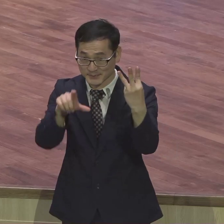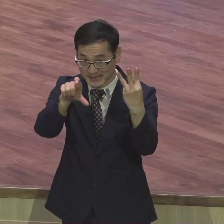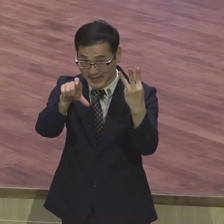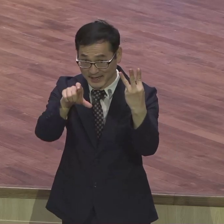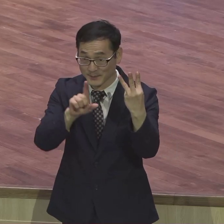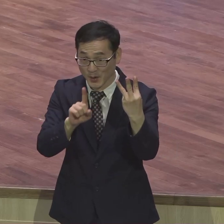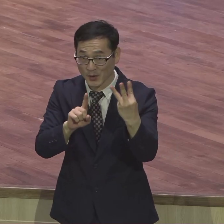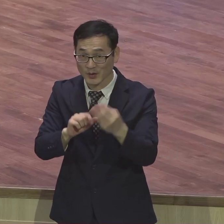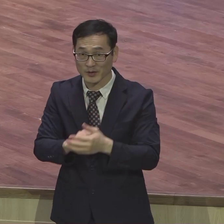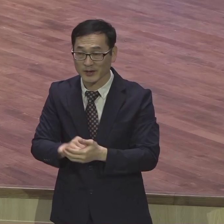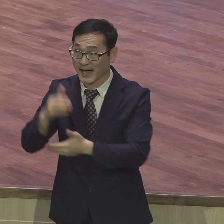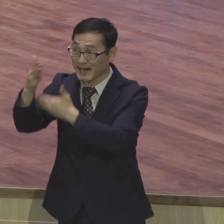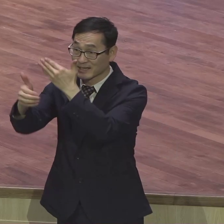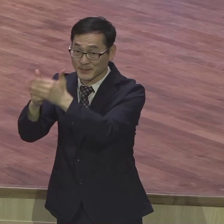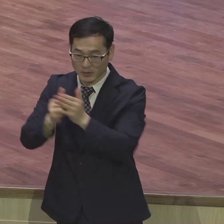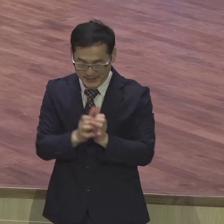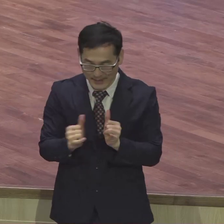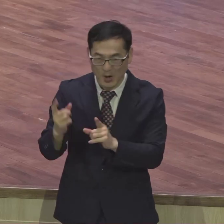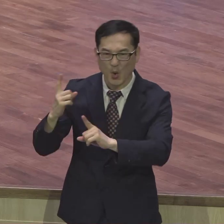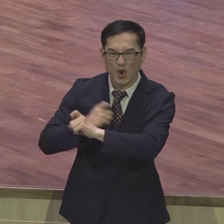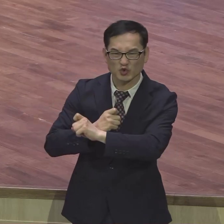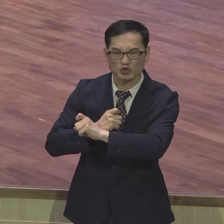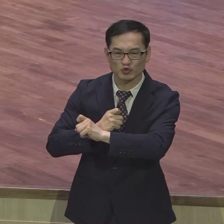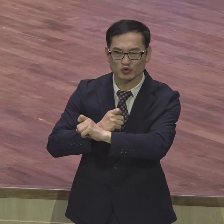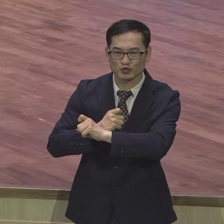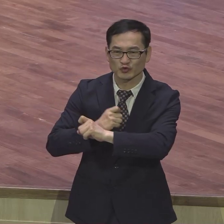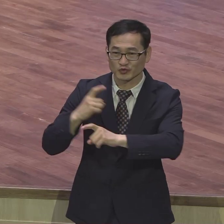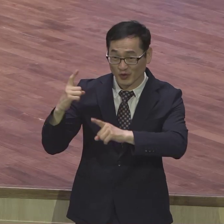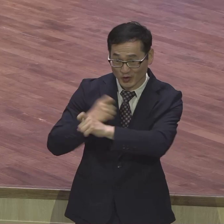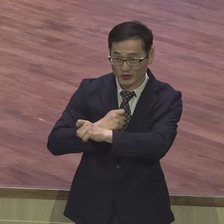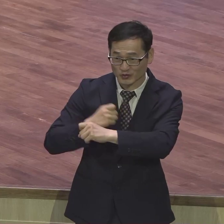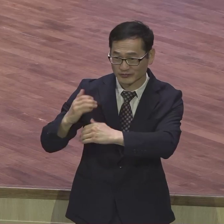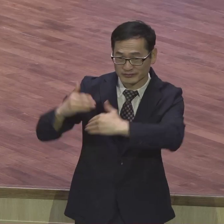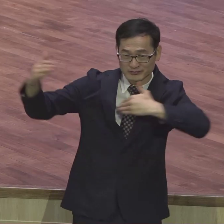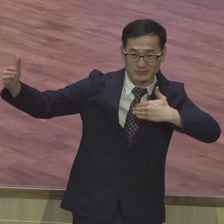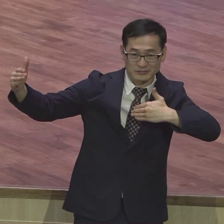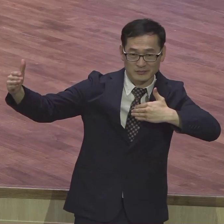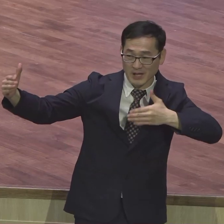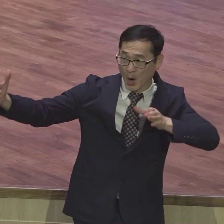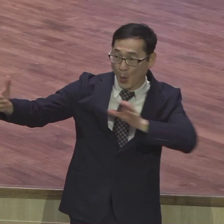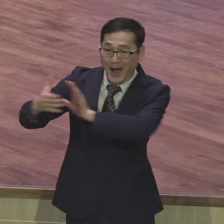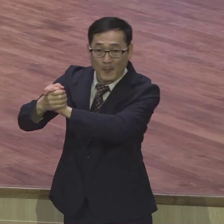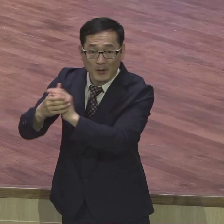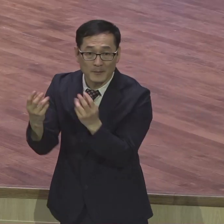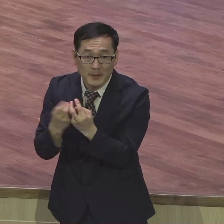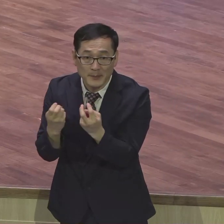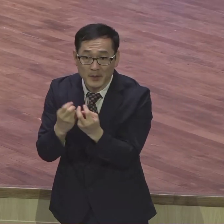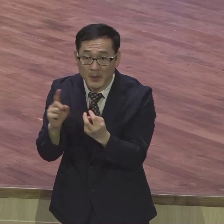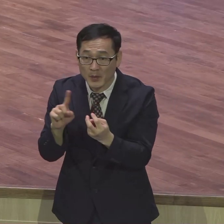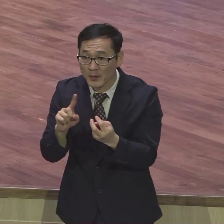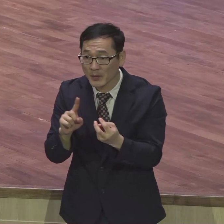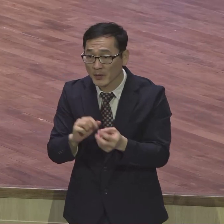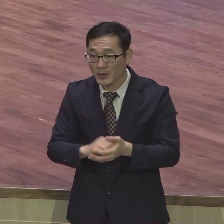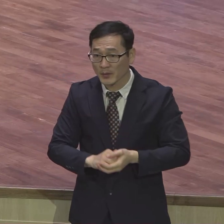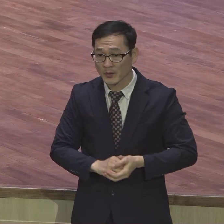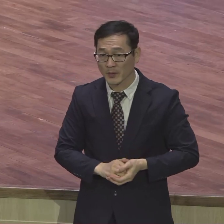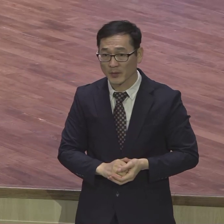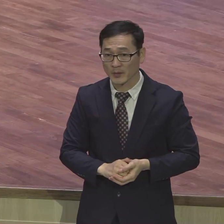원소하게 된 인간이 하나님과 함옥하게 될 수 있는 길은 하나밖에 없었어요 어떻게 하나님과 화해할 수